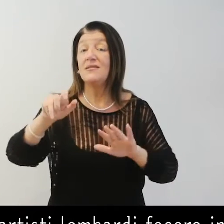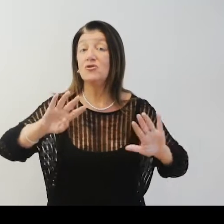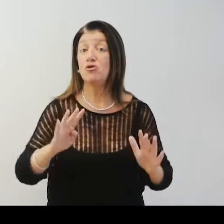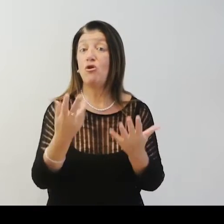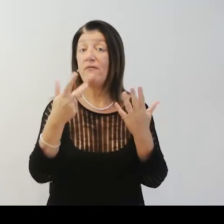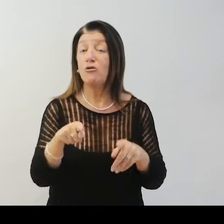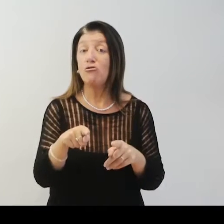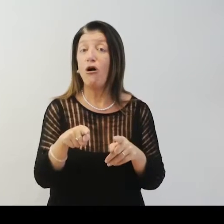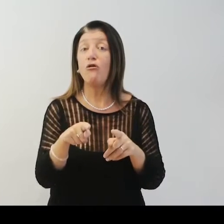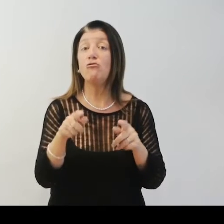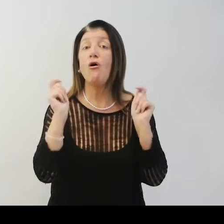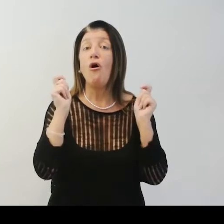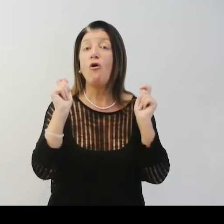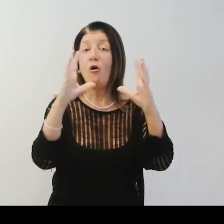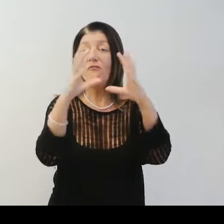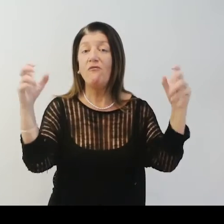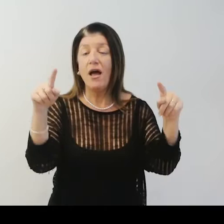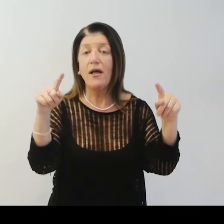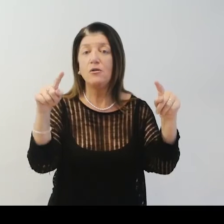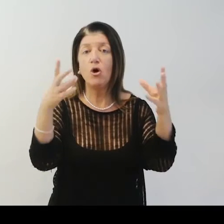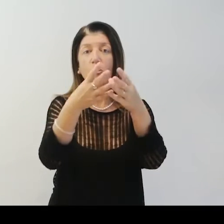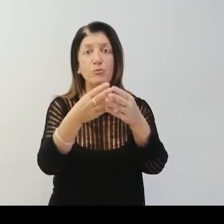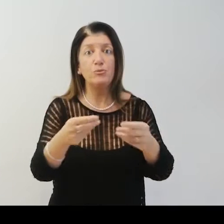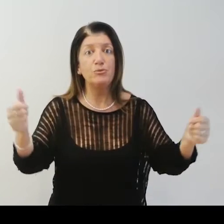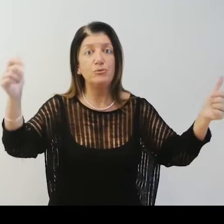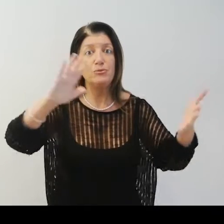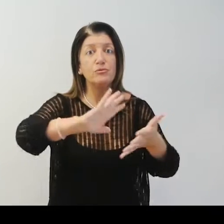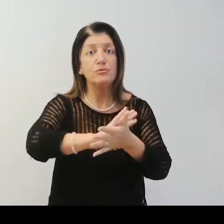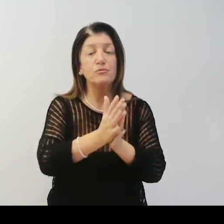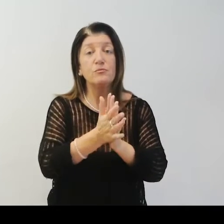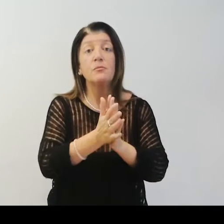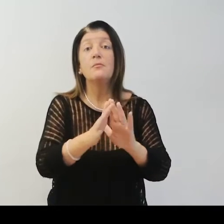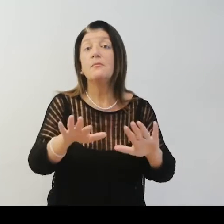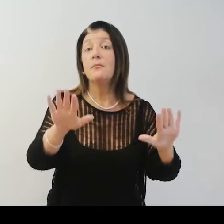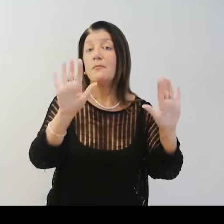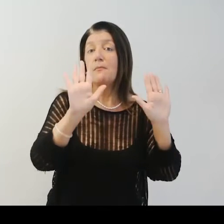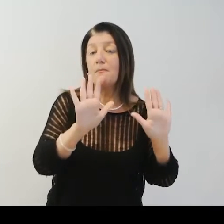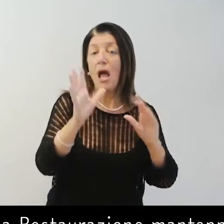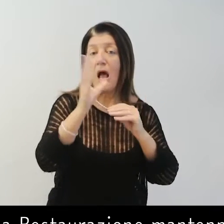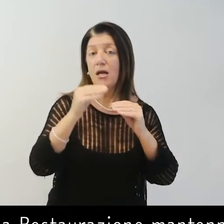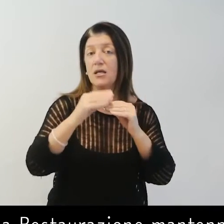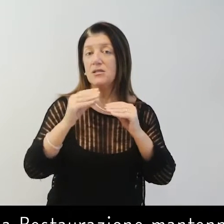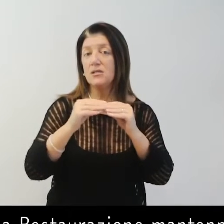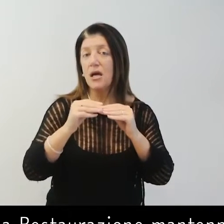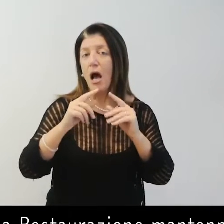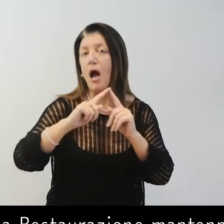Nel 1798 il convento fu soppresso. Con la restaurazione,